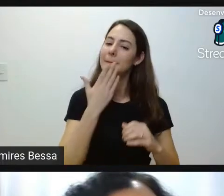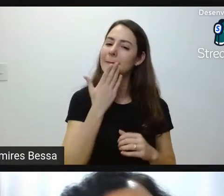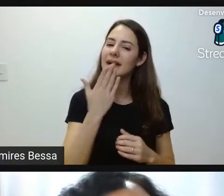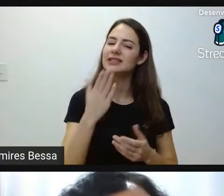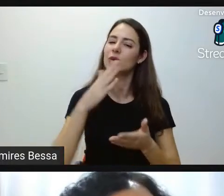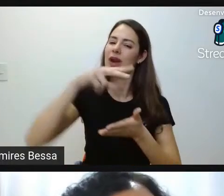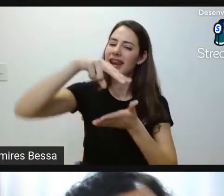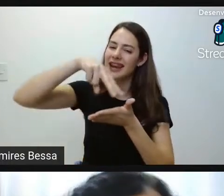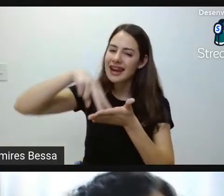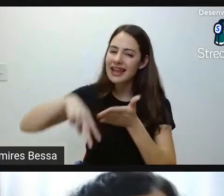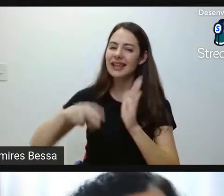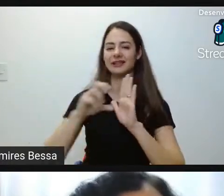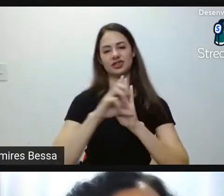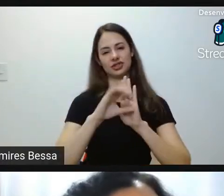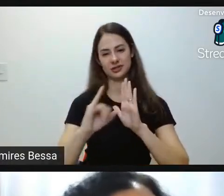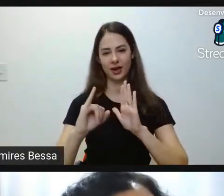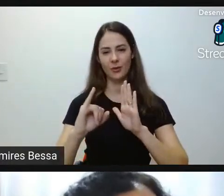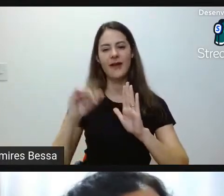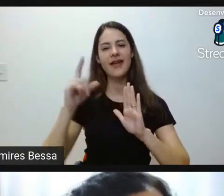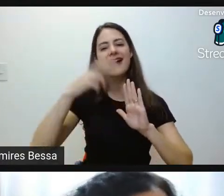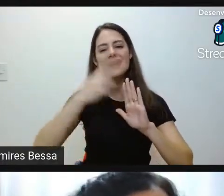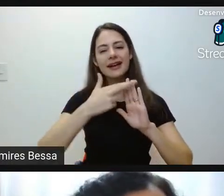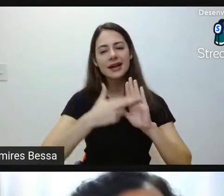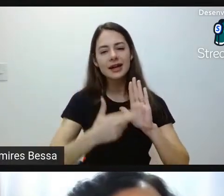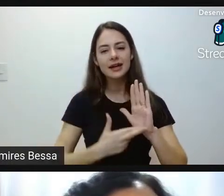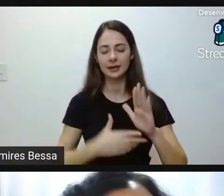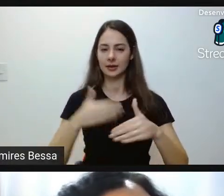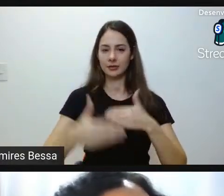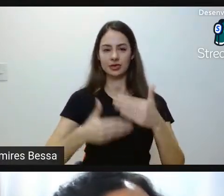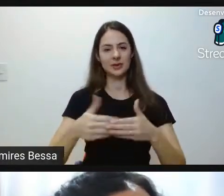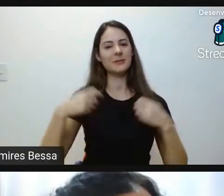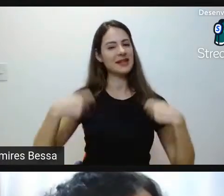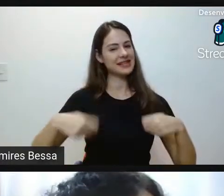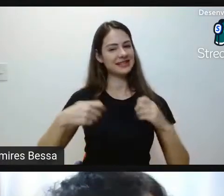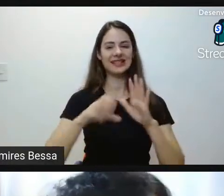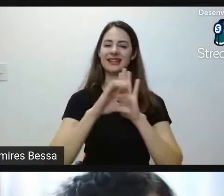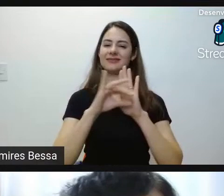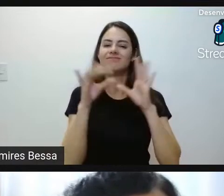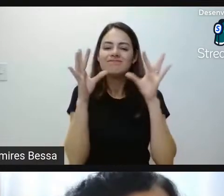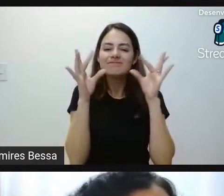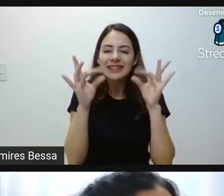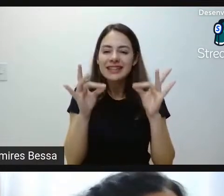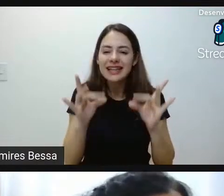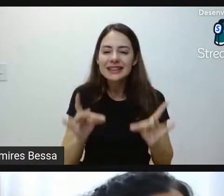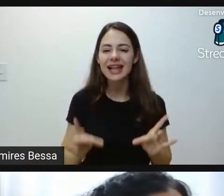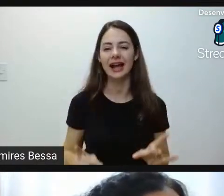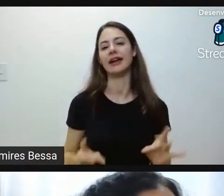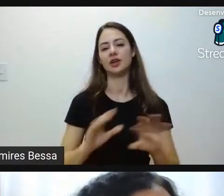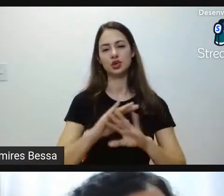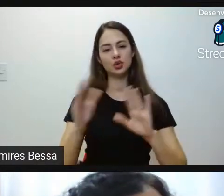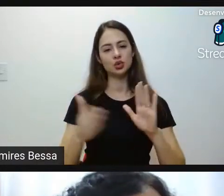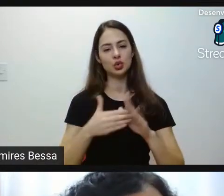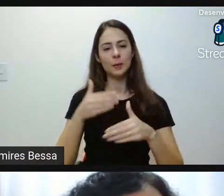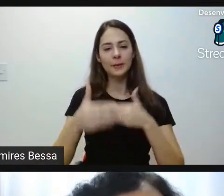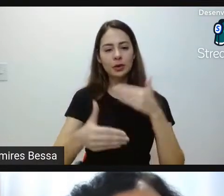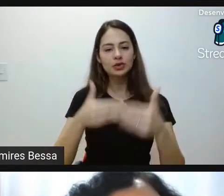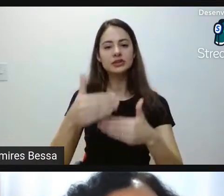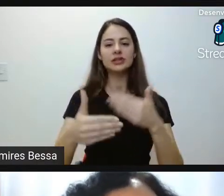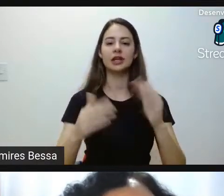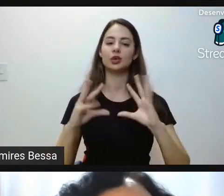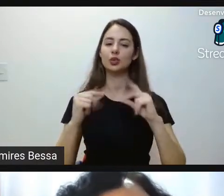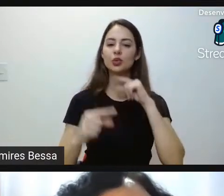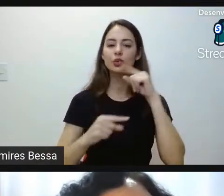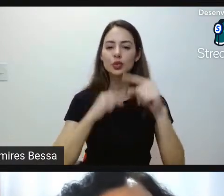O edital é a regra do processo, é necessário ler o edital e traz minúcias do processo, Tira todas as dúvidas do